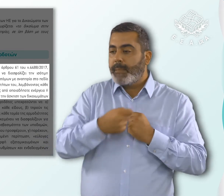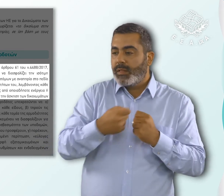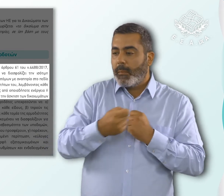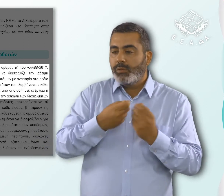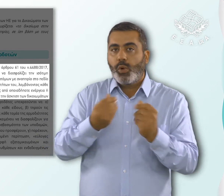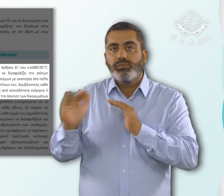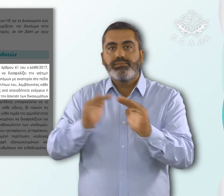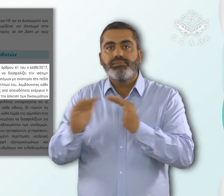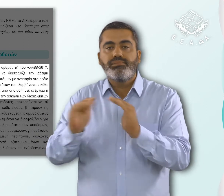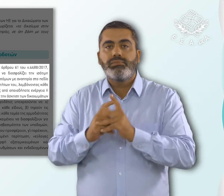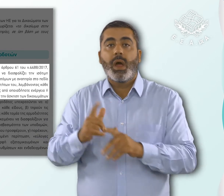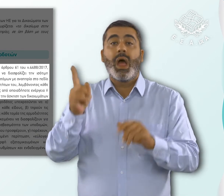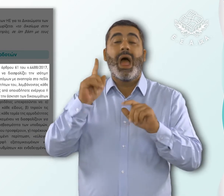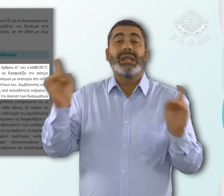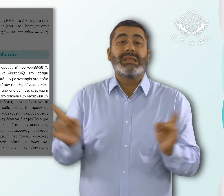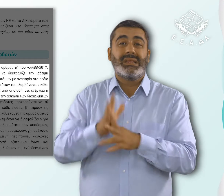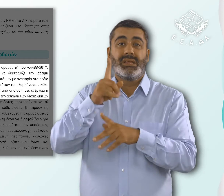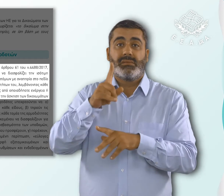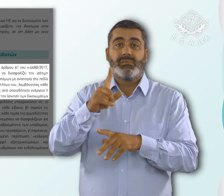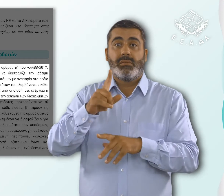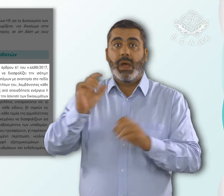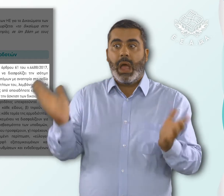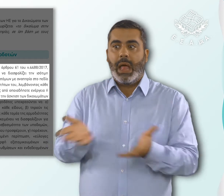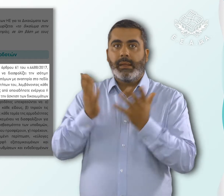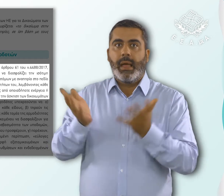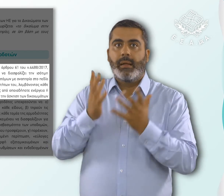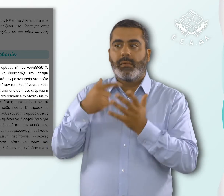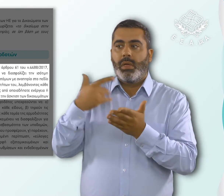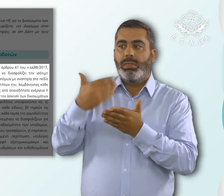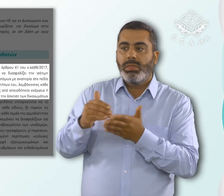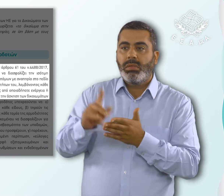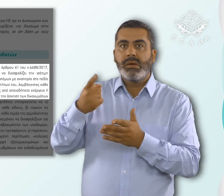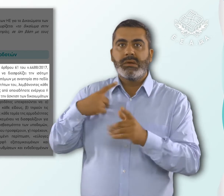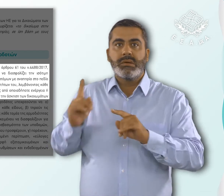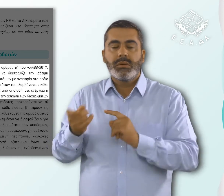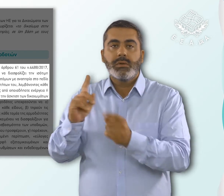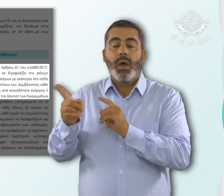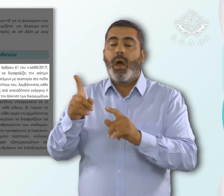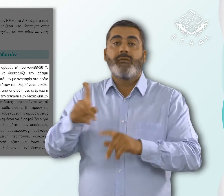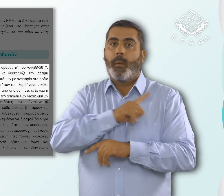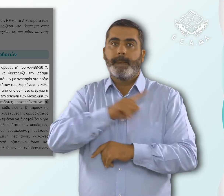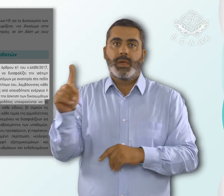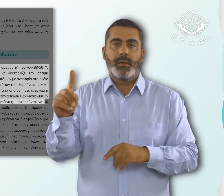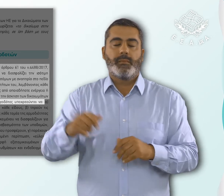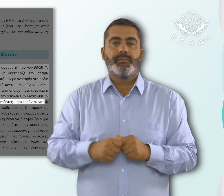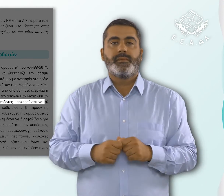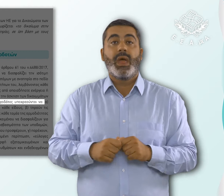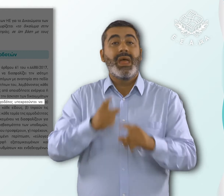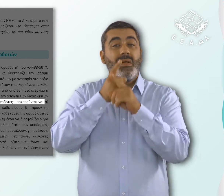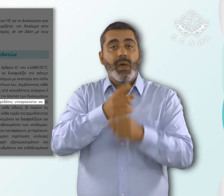και απέχοντας από οποιαδήποτε ενέργεια ή πρακτική που ενδέχεται να θίγει την άσκηση των δικαιωμάτων τους. Πιο συγκεκριμένα,